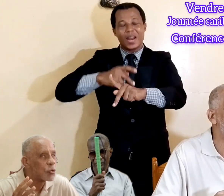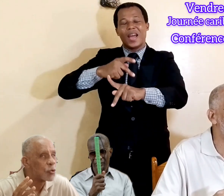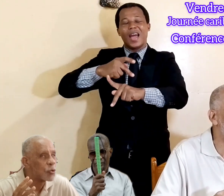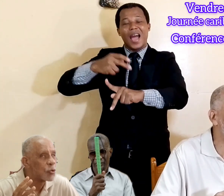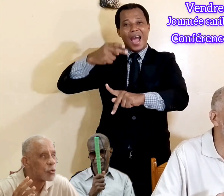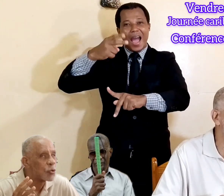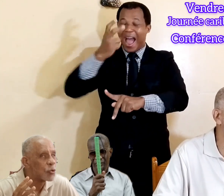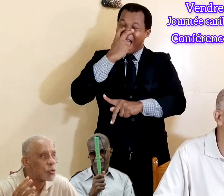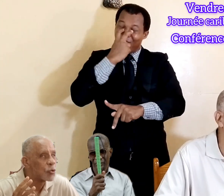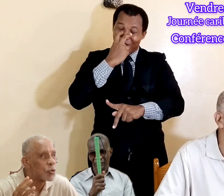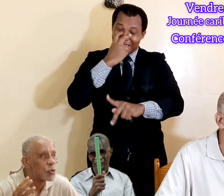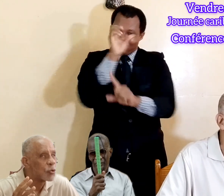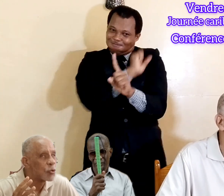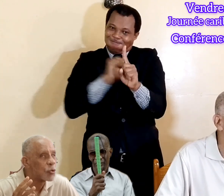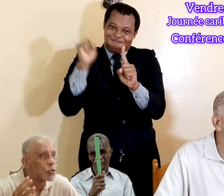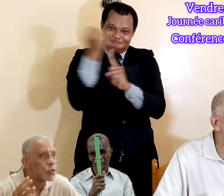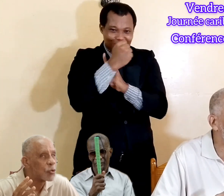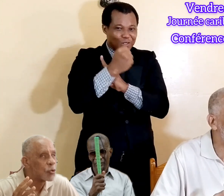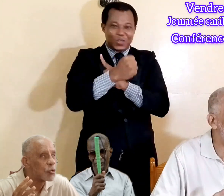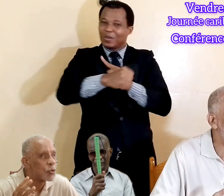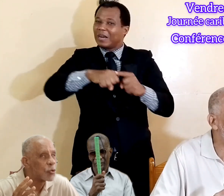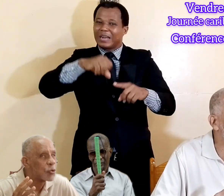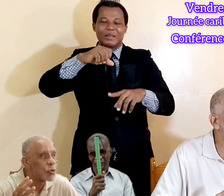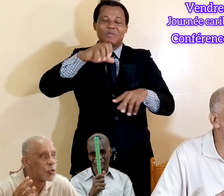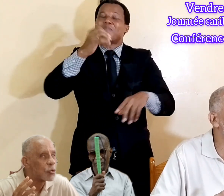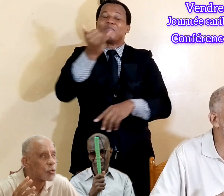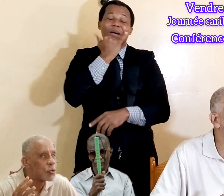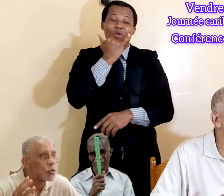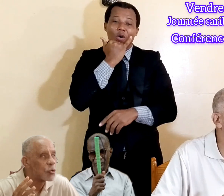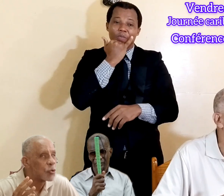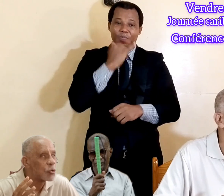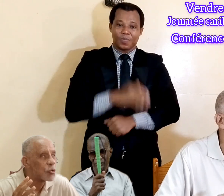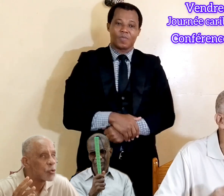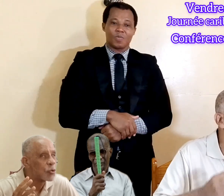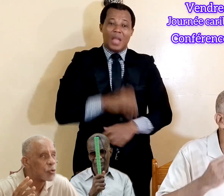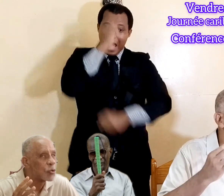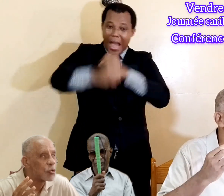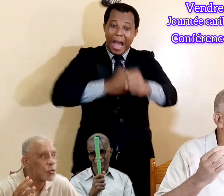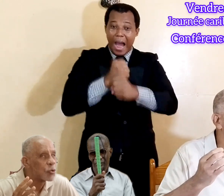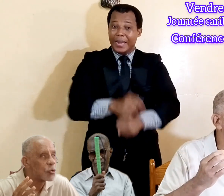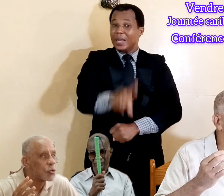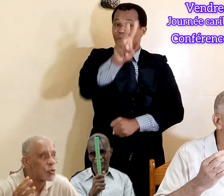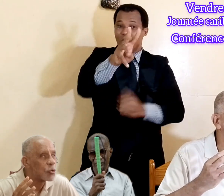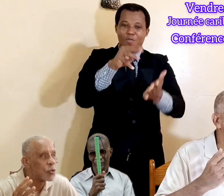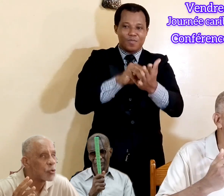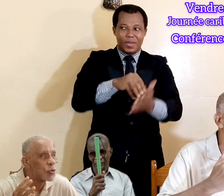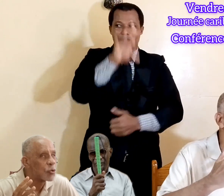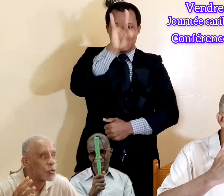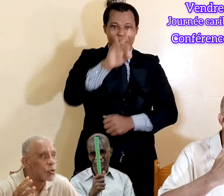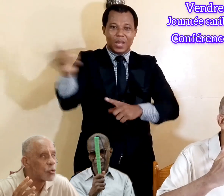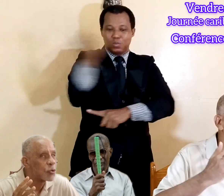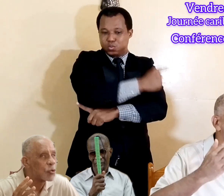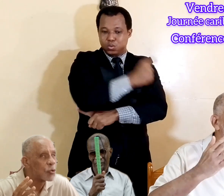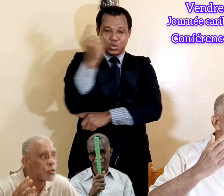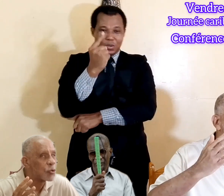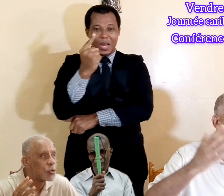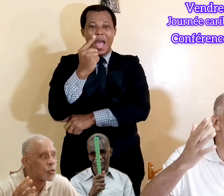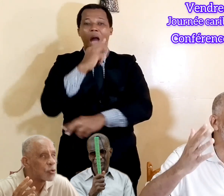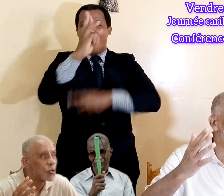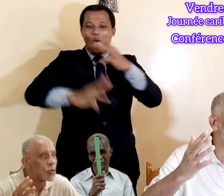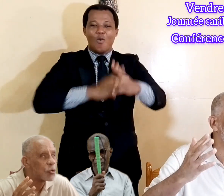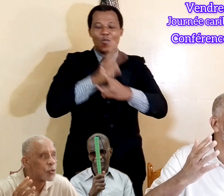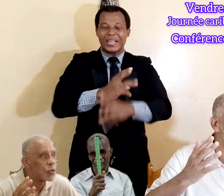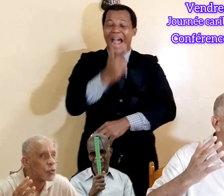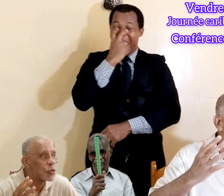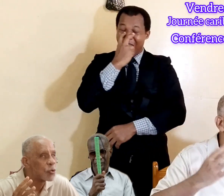ça n'est pas possible. Et c'est ça qu'il à partir de 2008, l'Union mondiale des aveugles, qui a lancé une